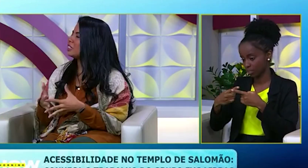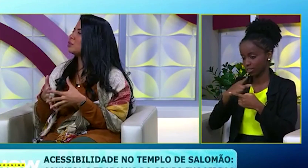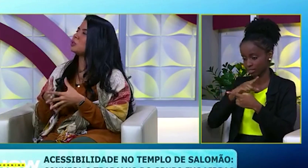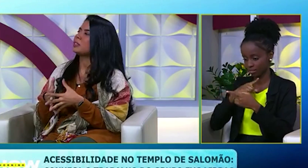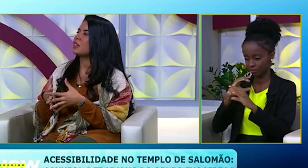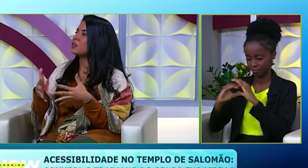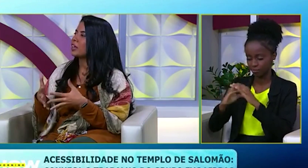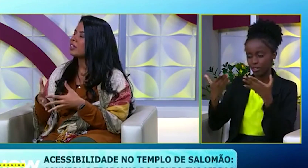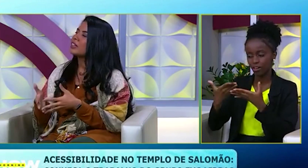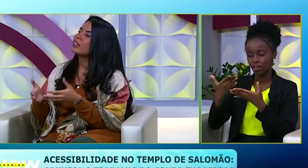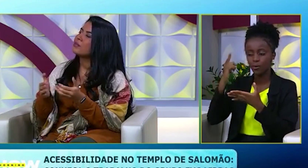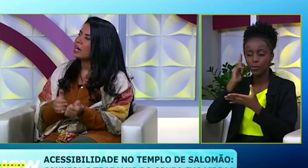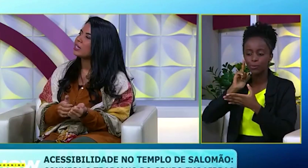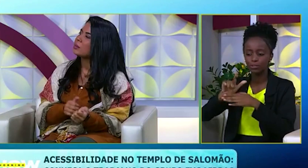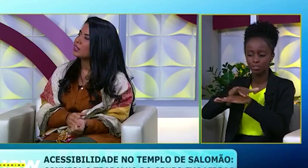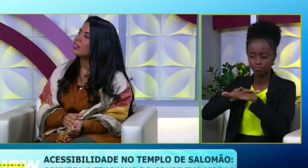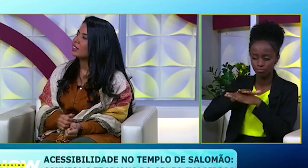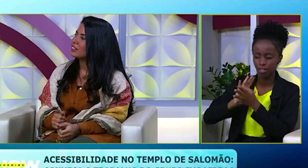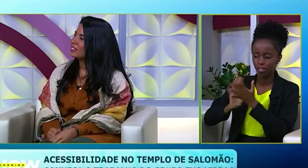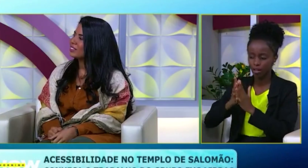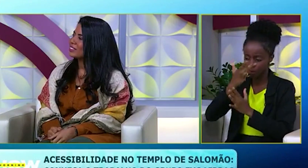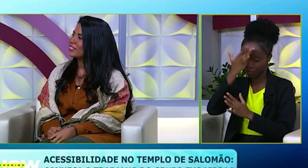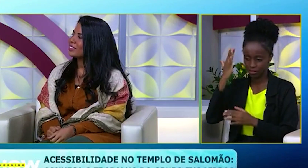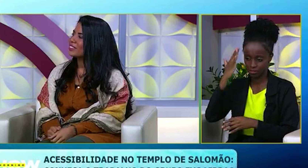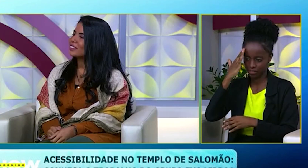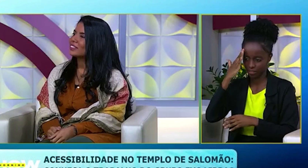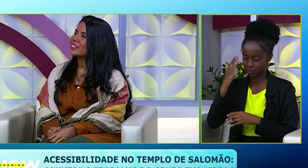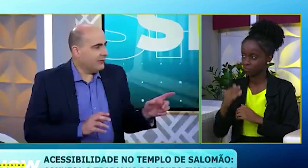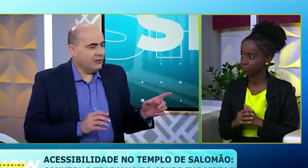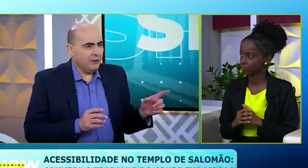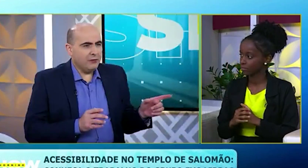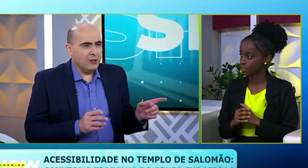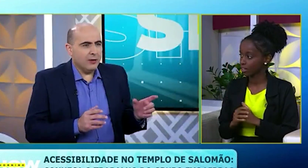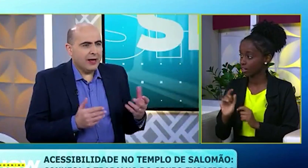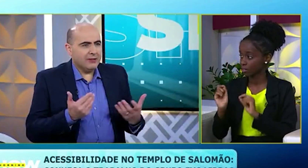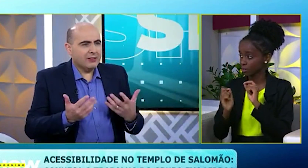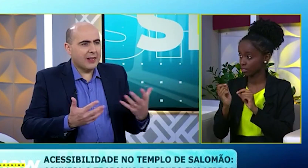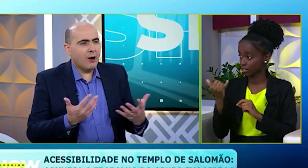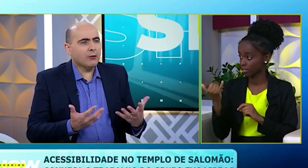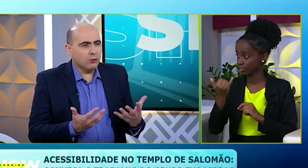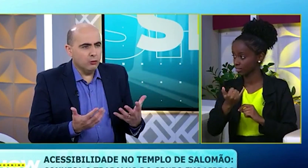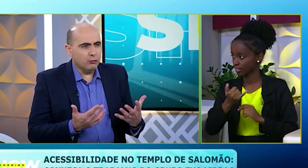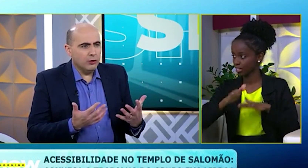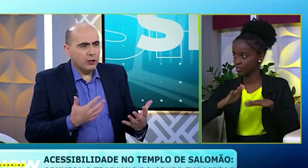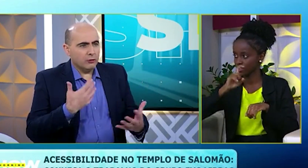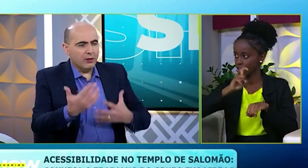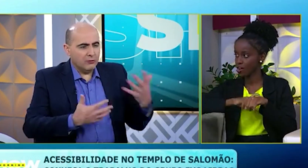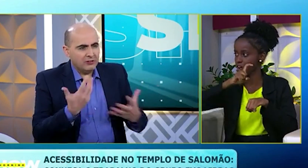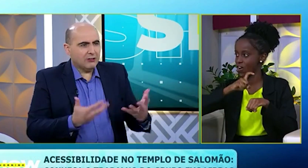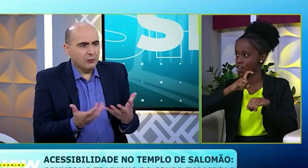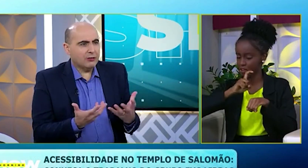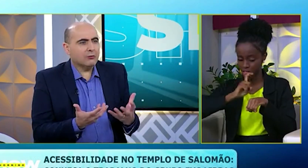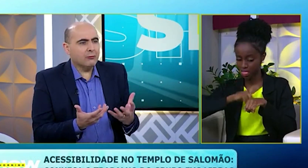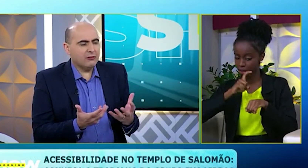eu consigo me expressar com alguém que vai me entender. E o que a Claudineia se referiu é, às vezes, até na hora do culto. Eu estou